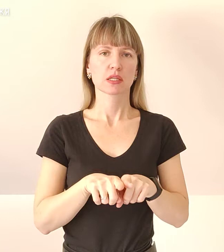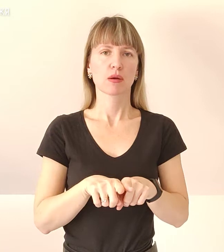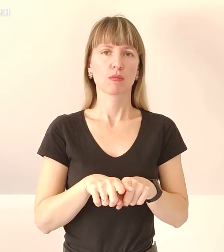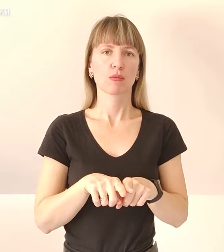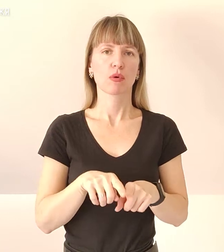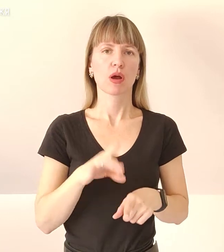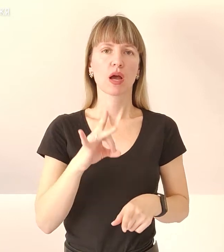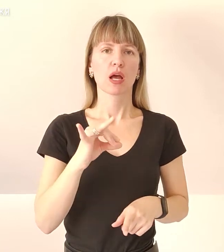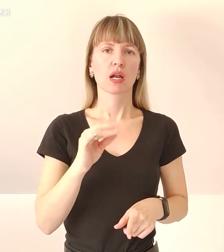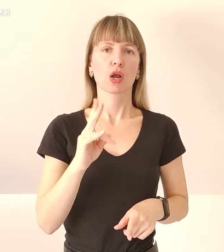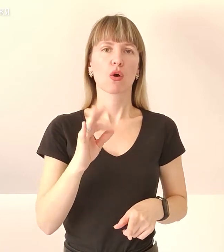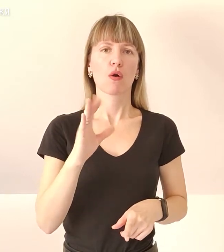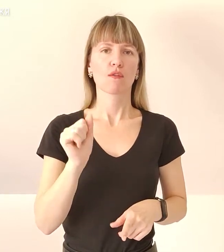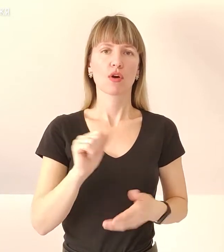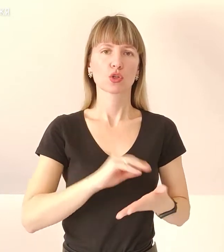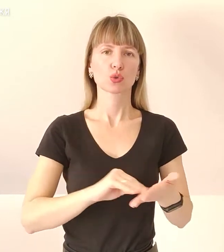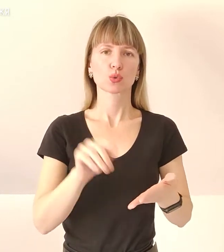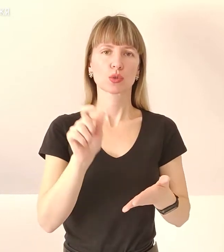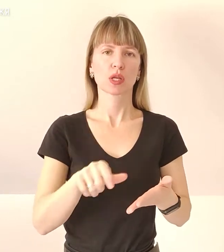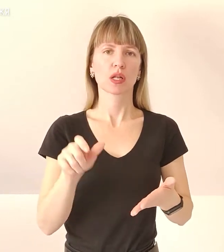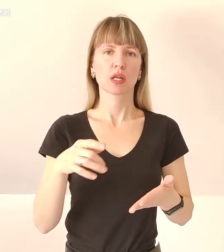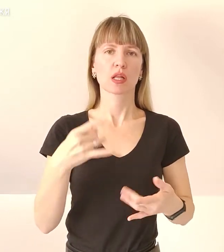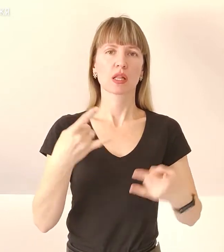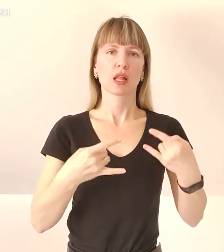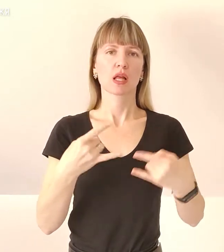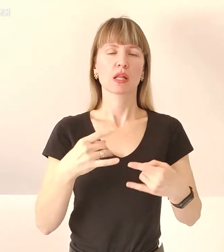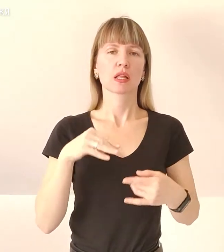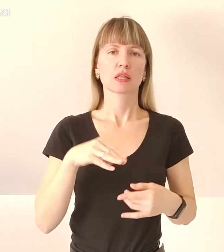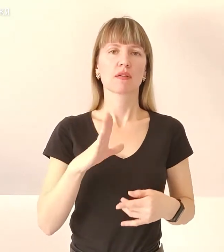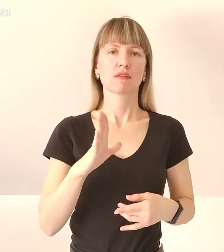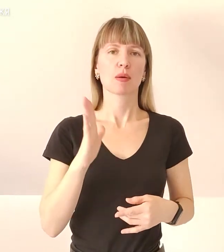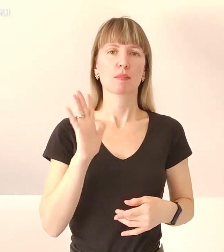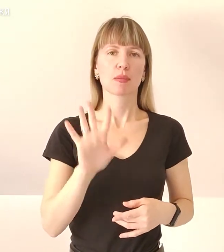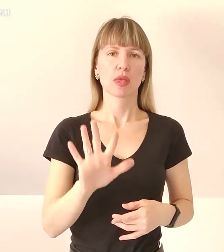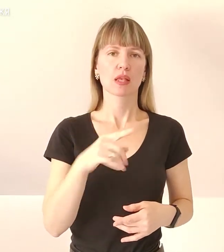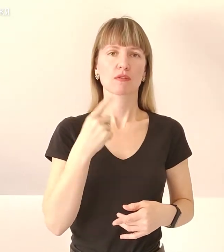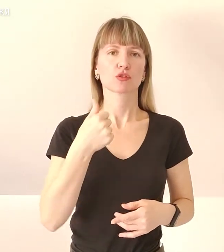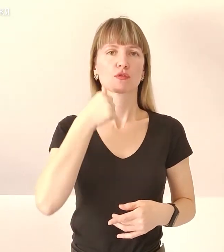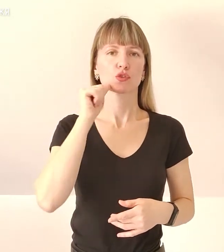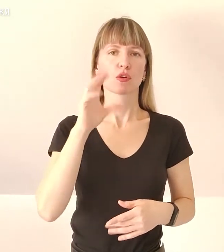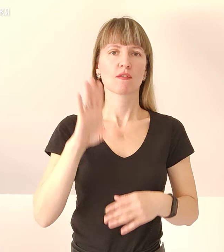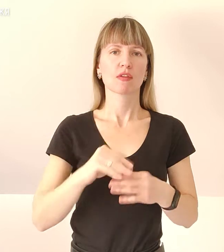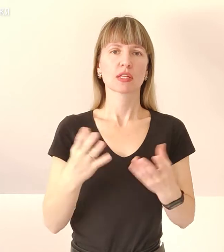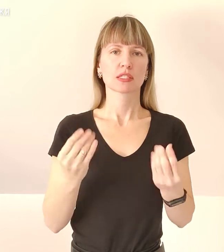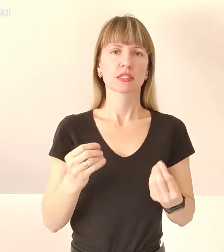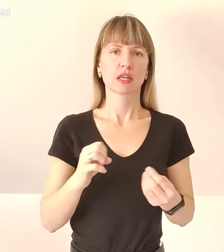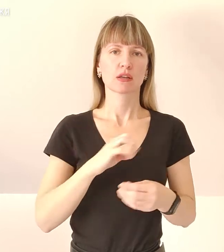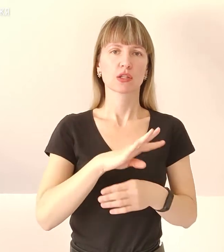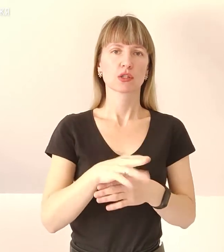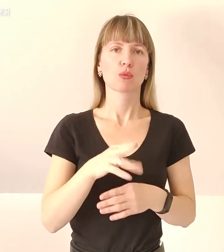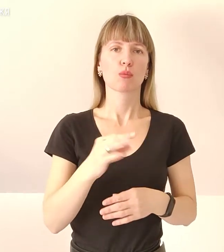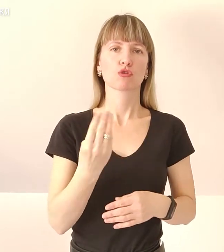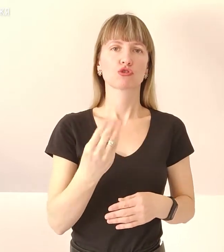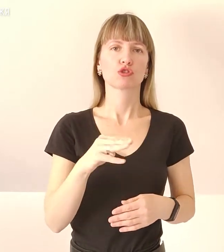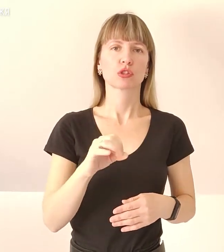Арикова, кореспондентка телеканалу ТВ-5, зазначає, що вчора цілий гасили по штабу Дераборони.